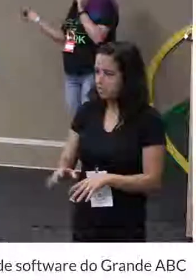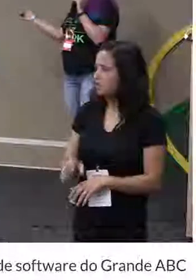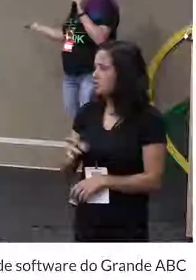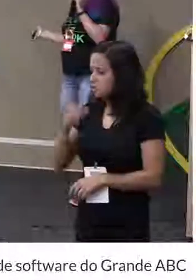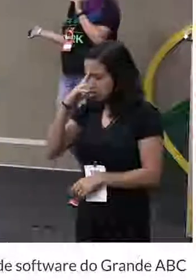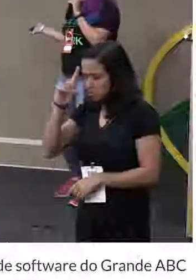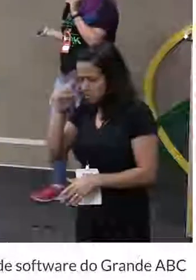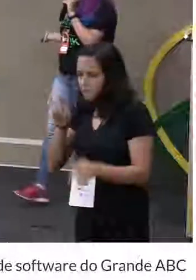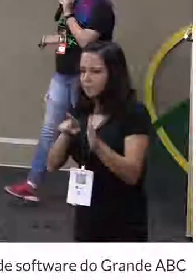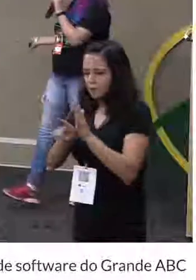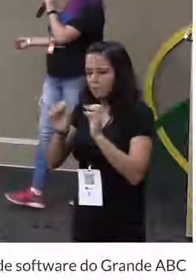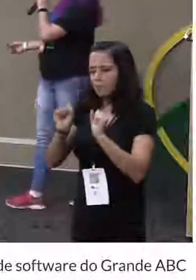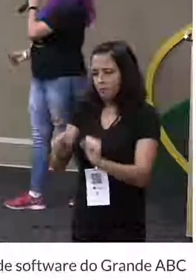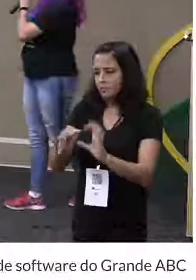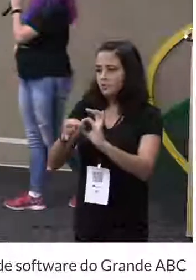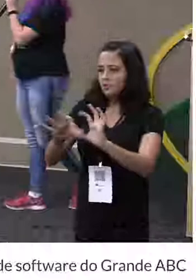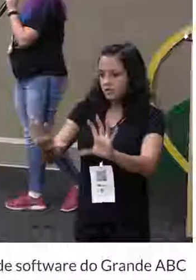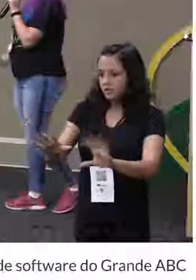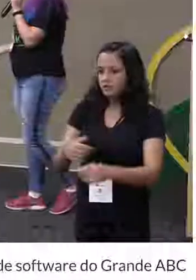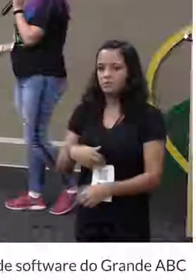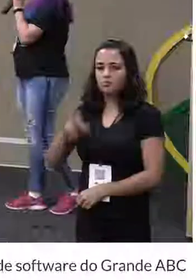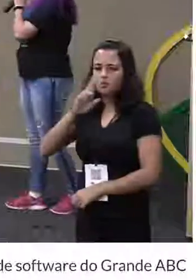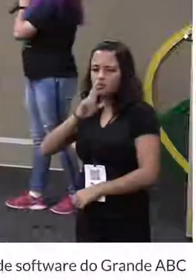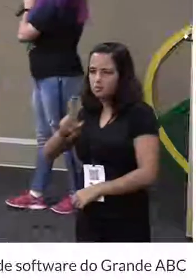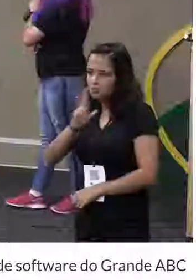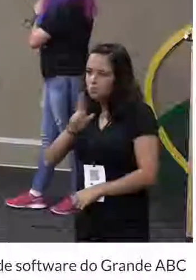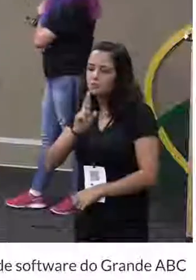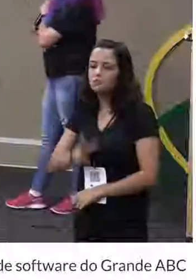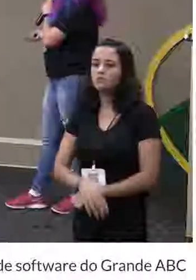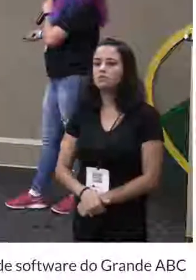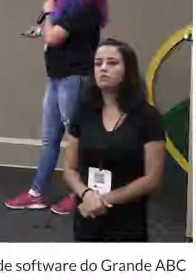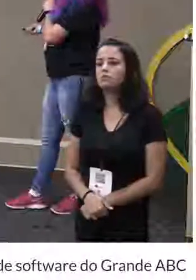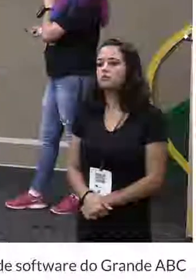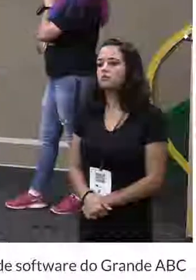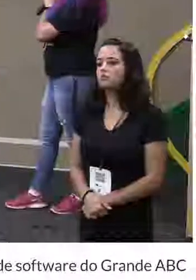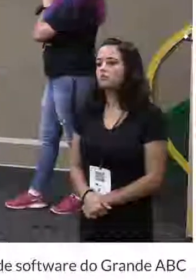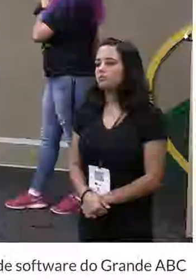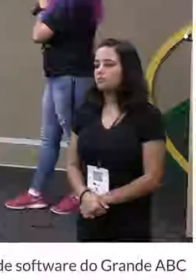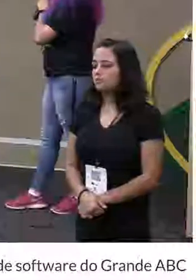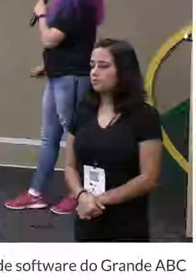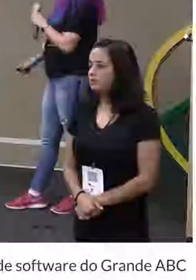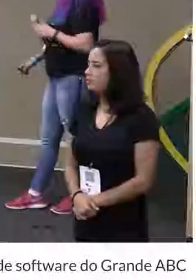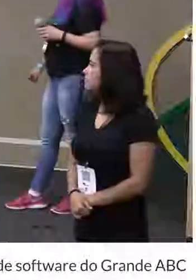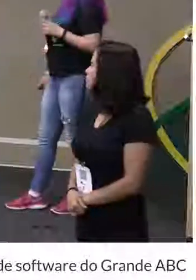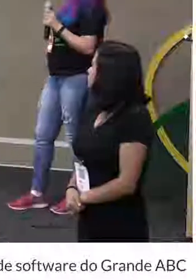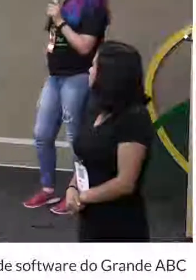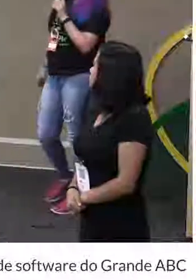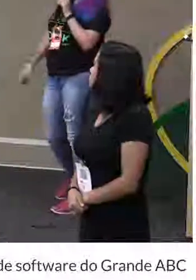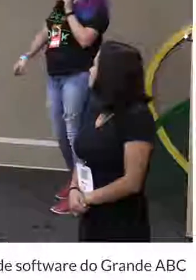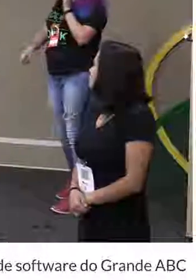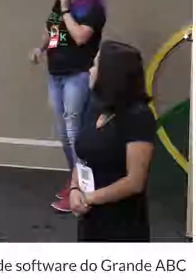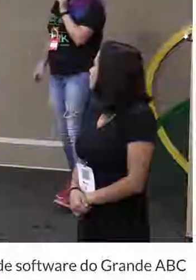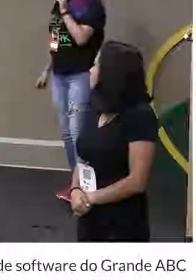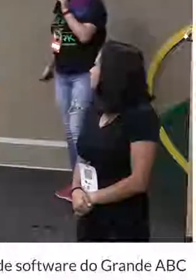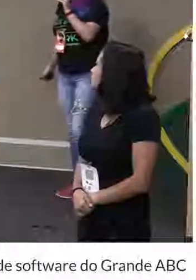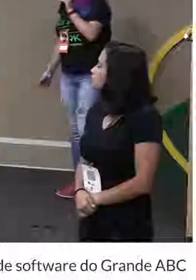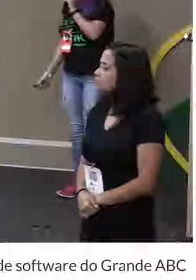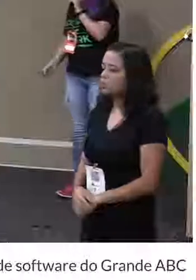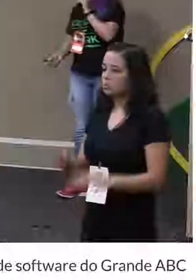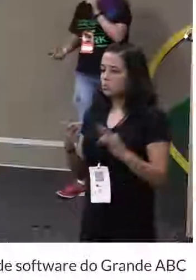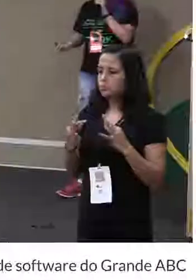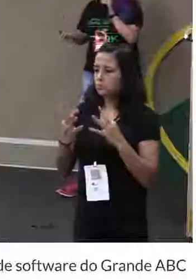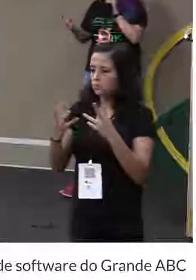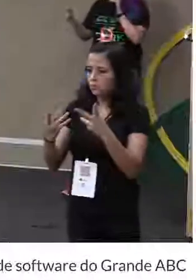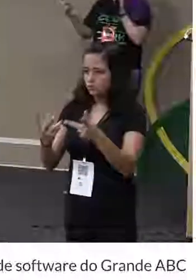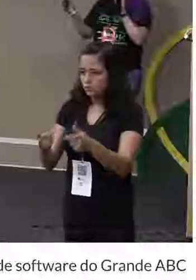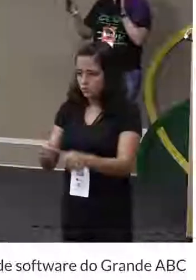mandar dúvidas também, fica à vontade. Eu respondo do mesmo jeito. E vamos lá. Todo mundo